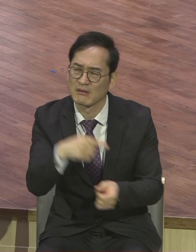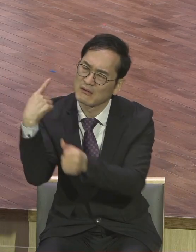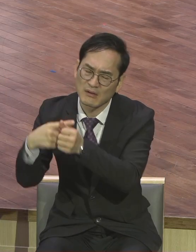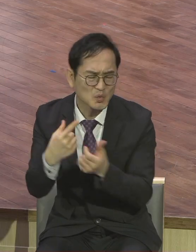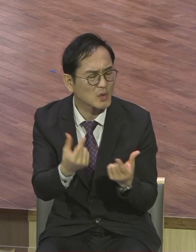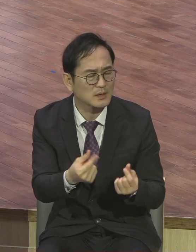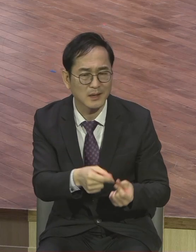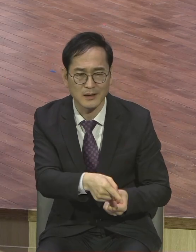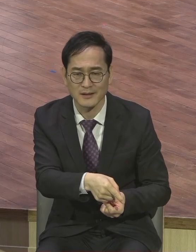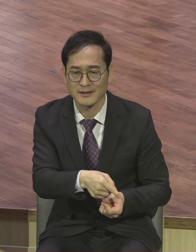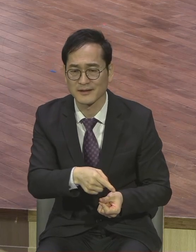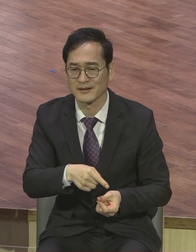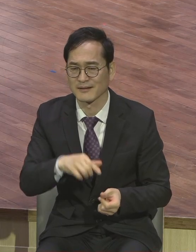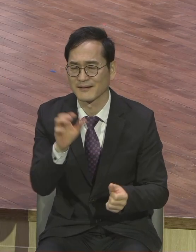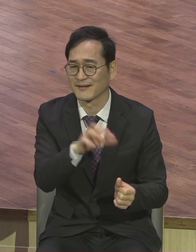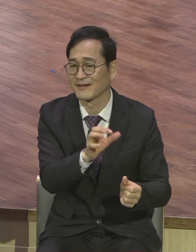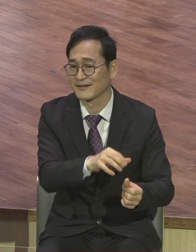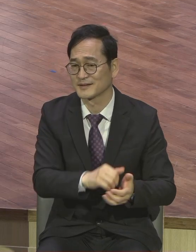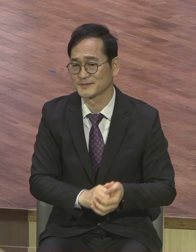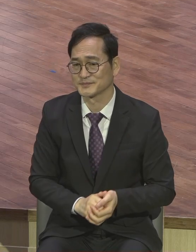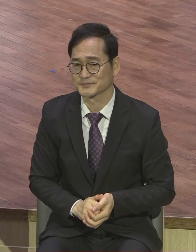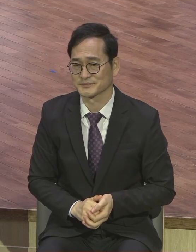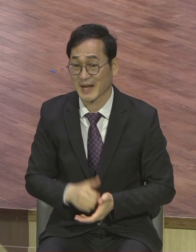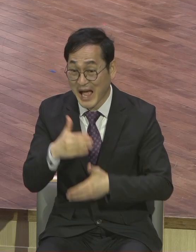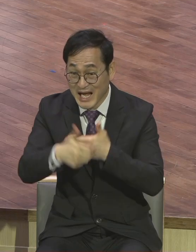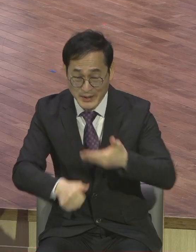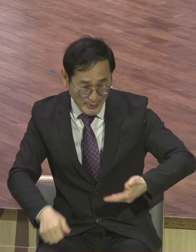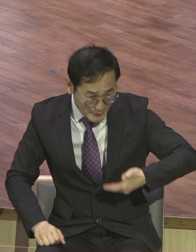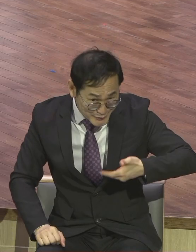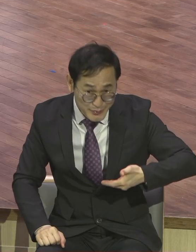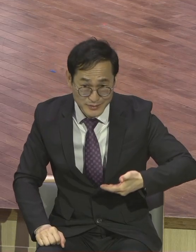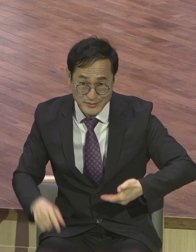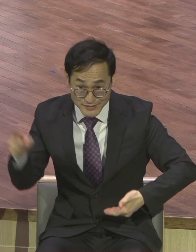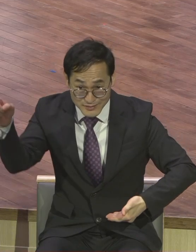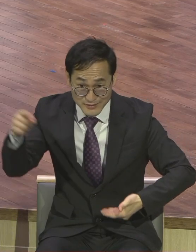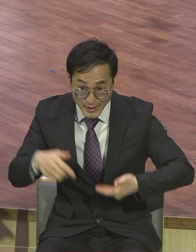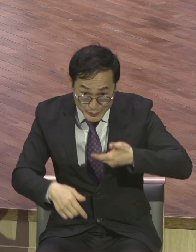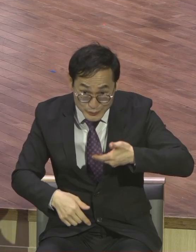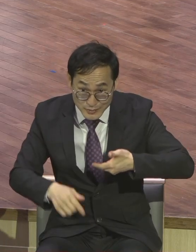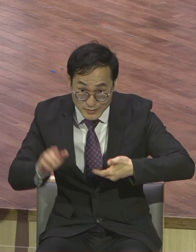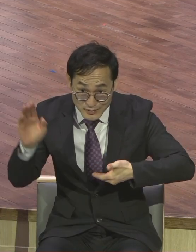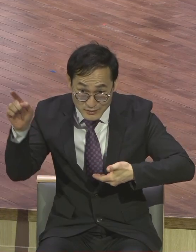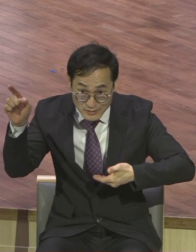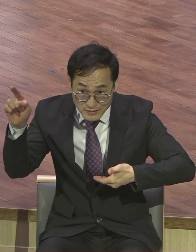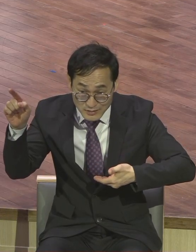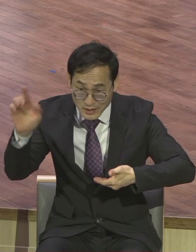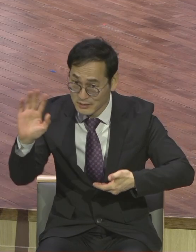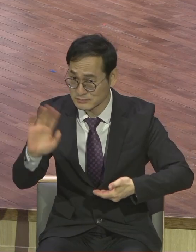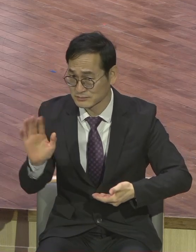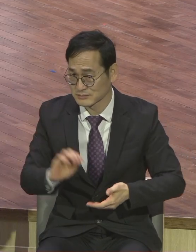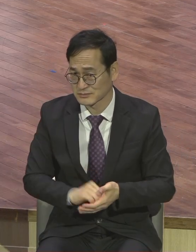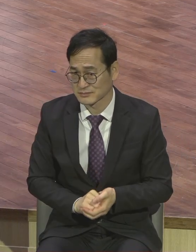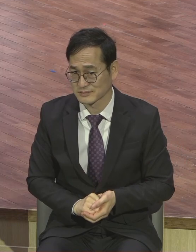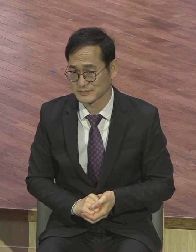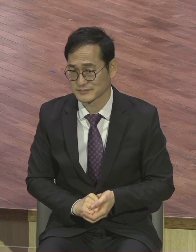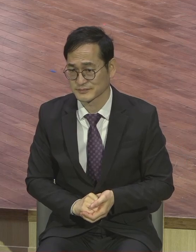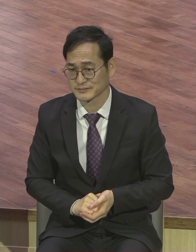하나님은 뭐 업신여기를 받지도 않습니다. 그게 무슨 말입니까? 스스로 속여있는 자다